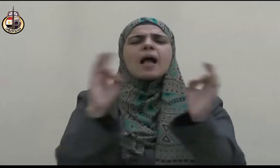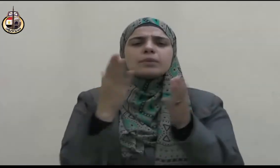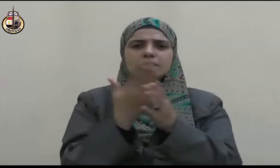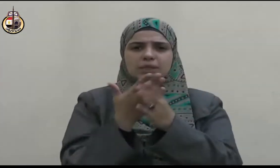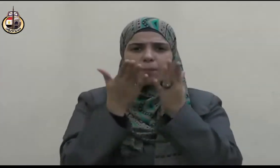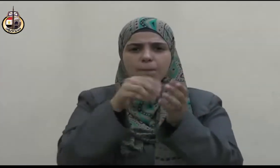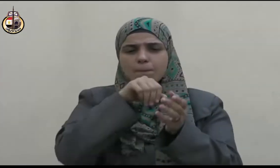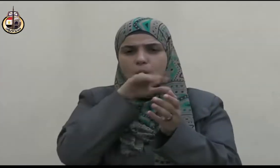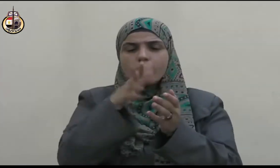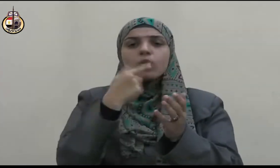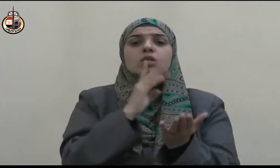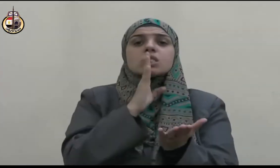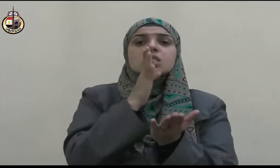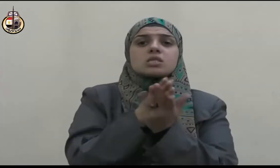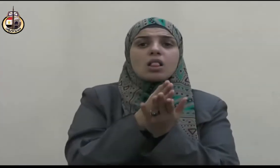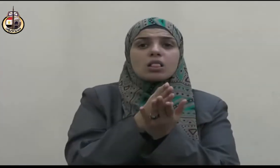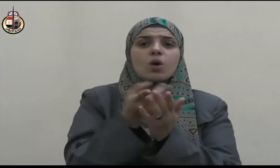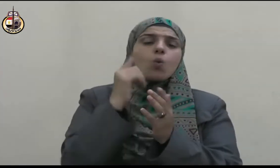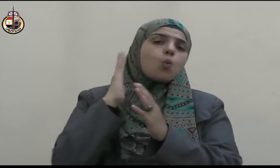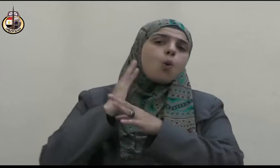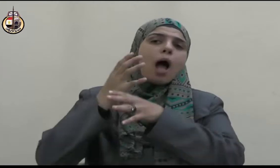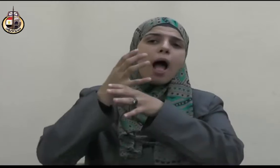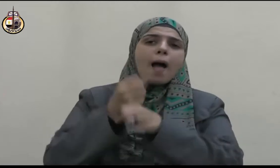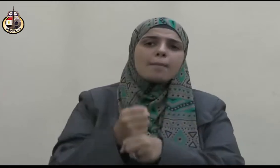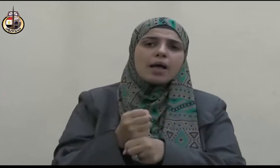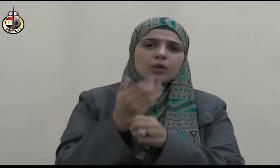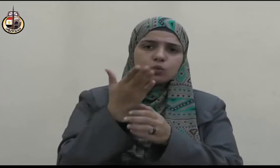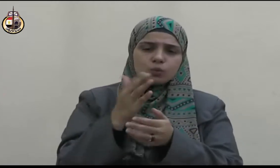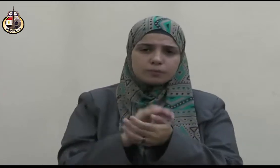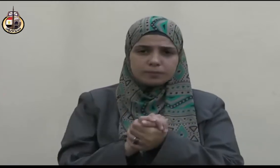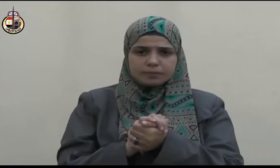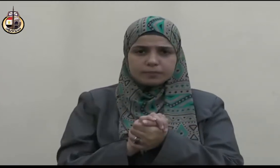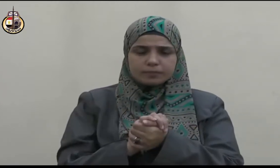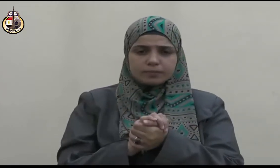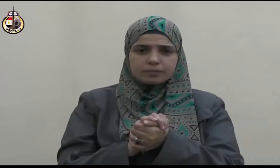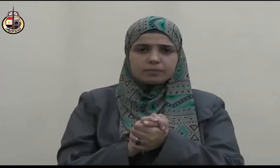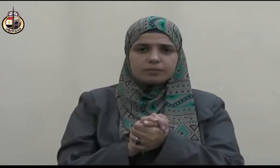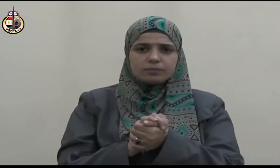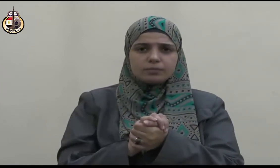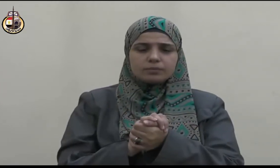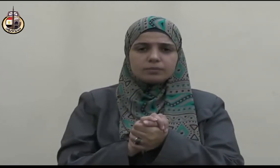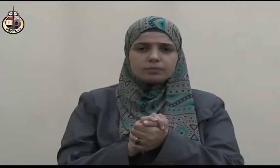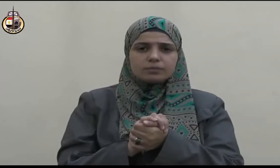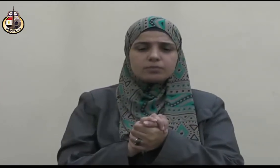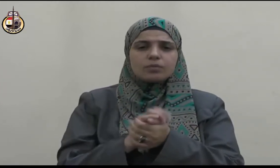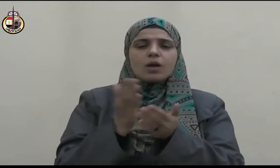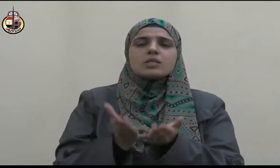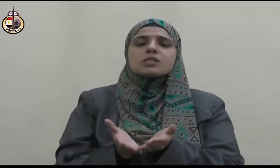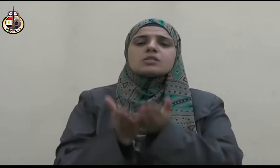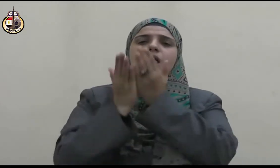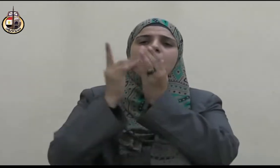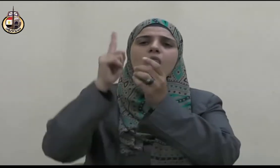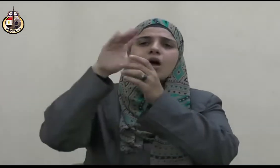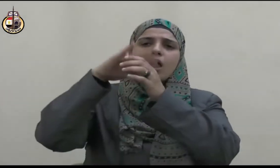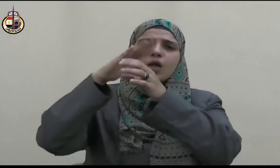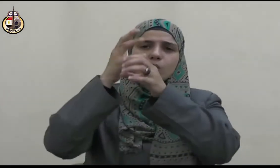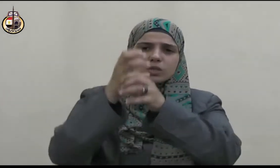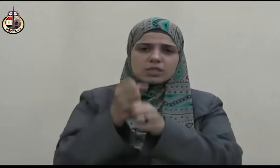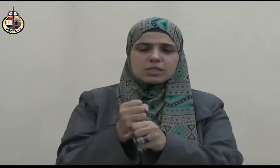قومه بالصادق الأمين وفي ذلك يقول شوقي لقبتموه أمين القوم في